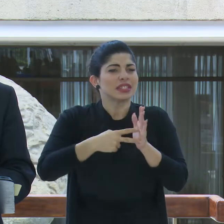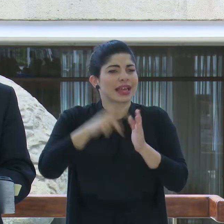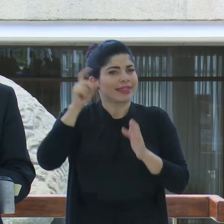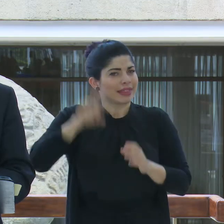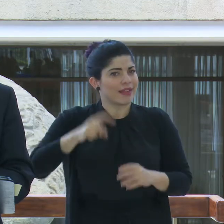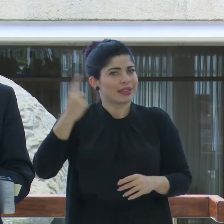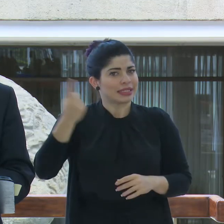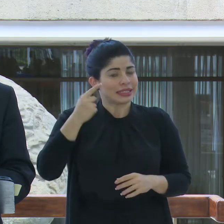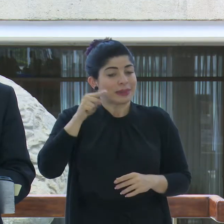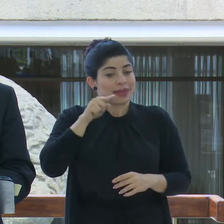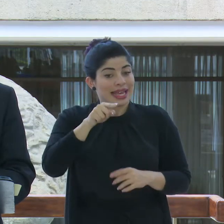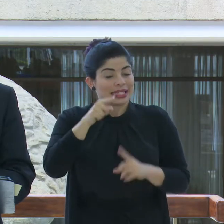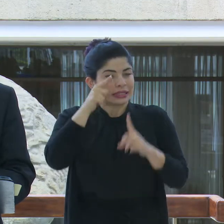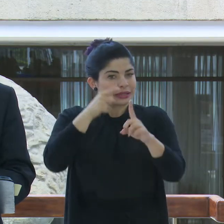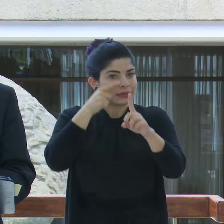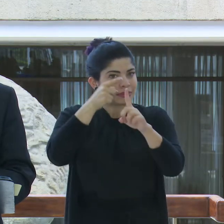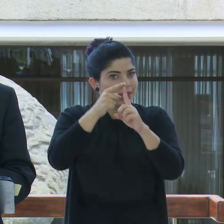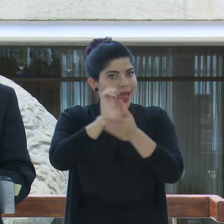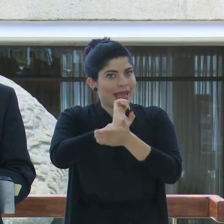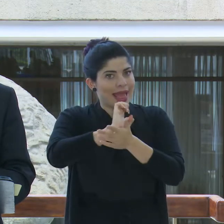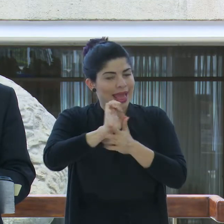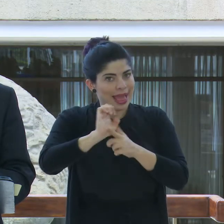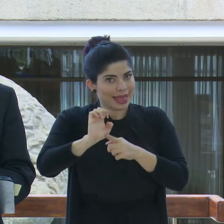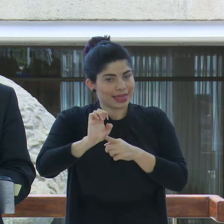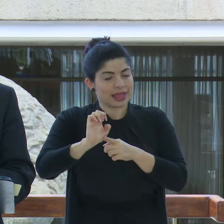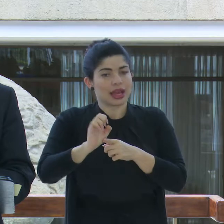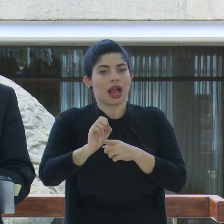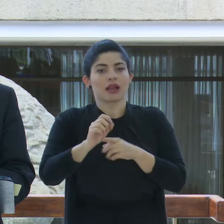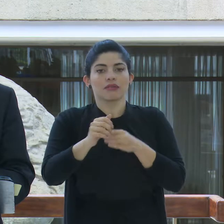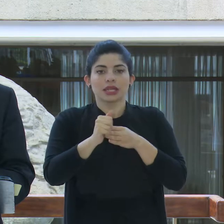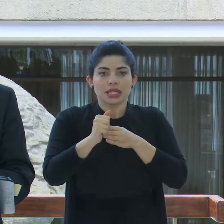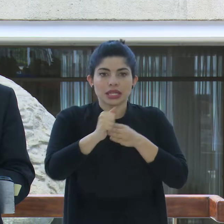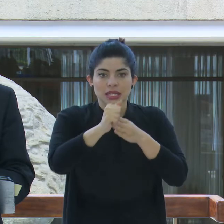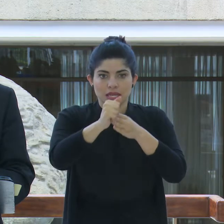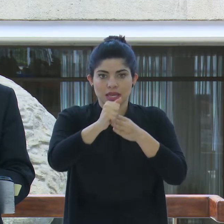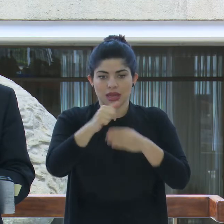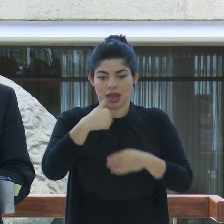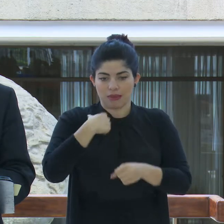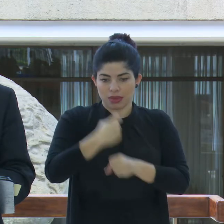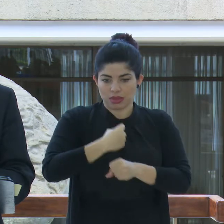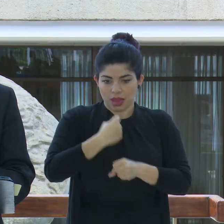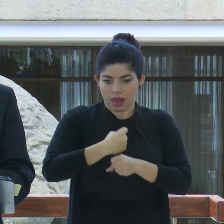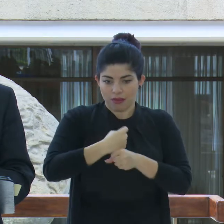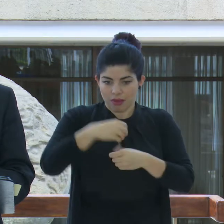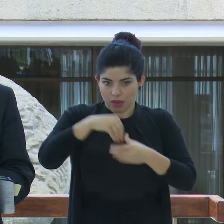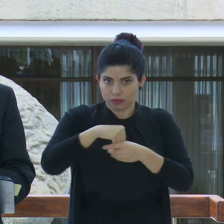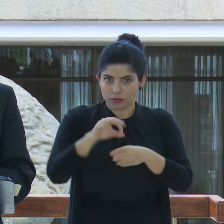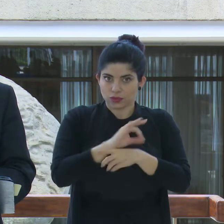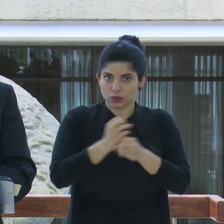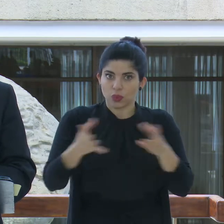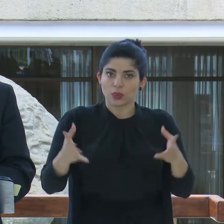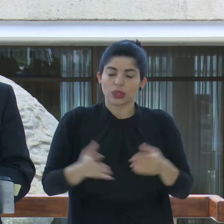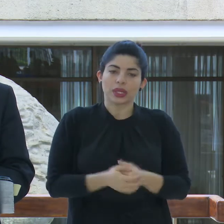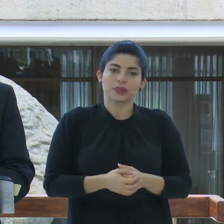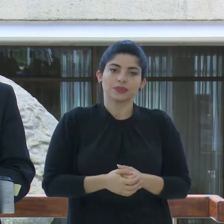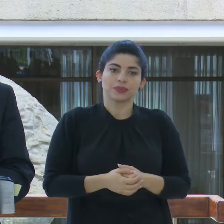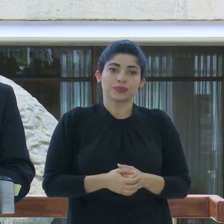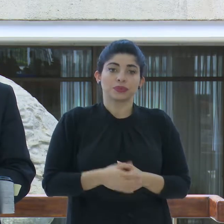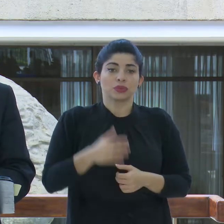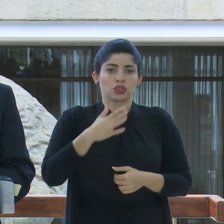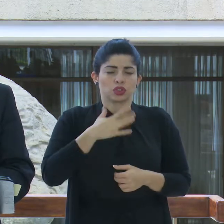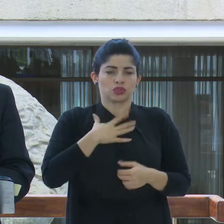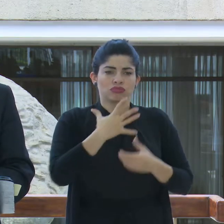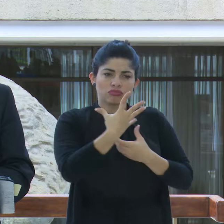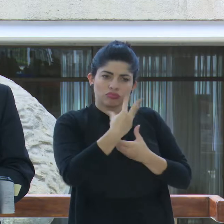el imperativo ético y la guía de nuestra gestión en la función pública. Hago